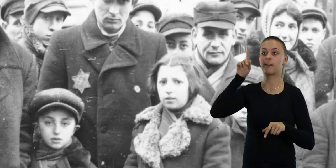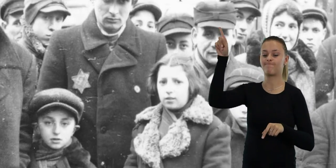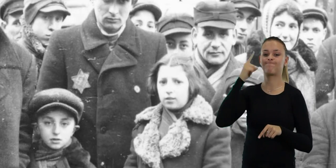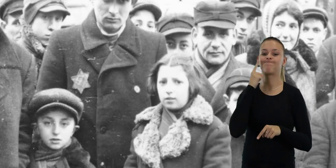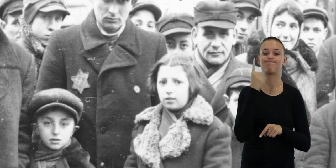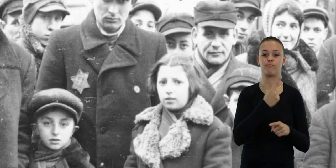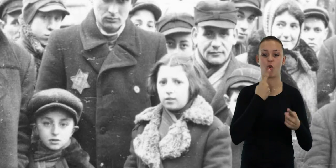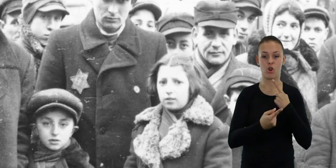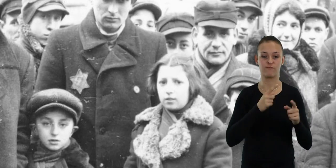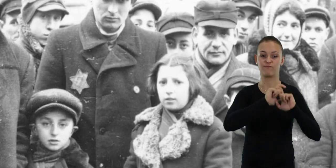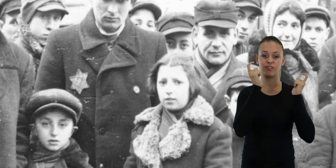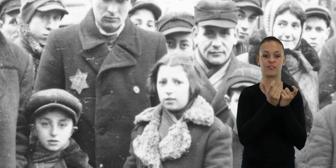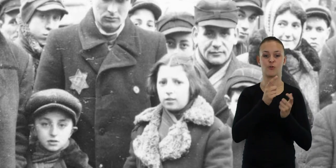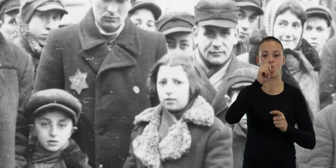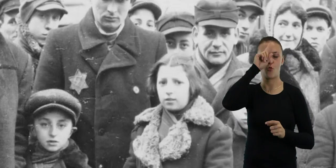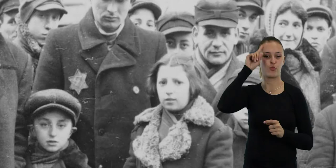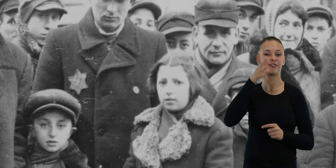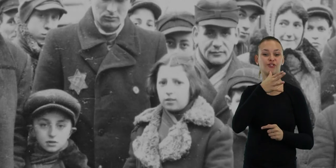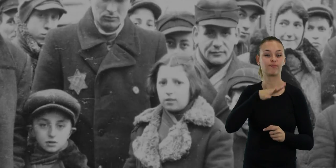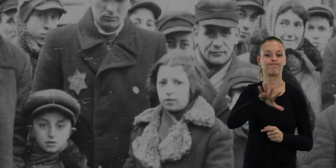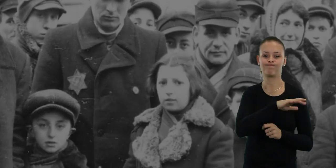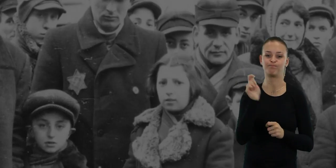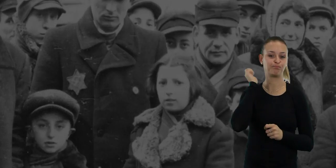Żydzi zostali w toku wojny wymordowani.